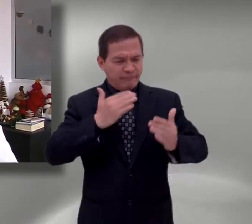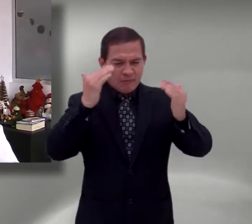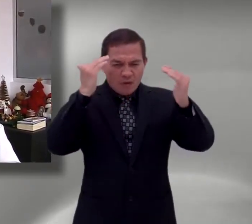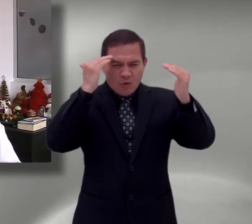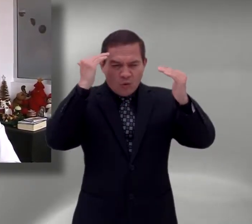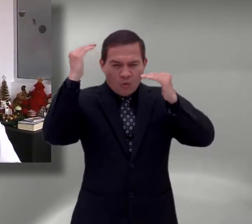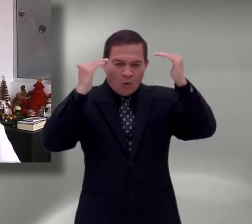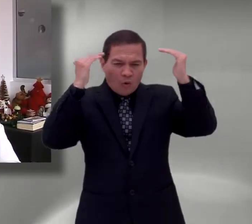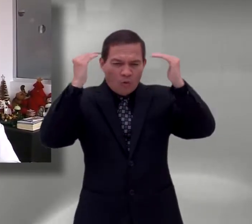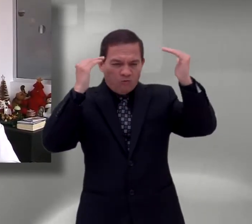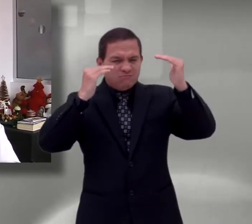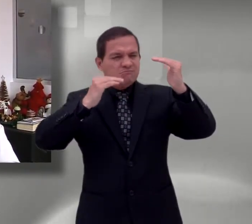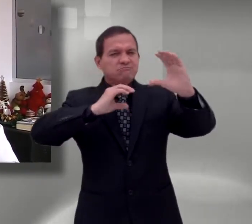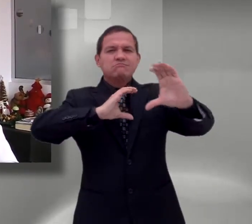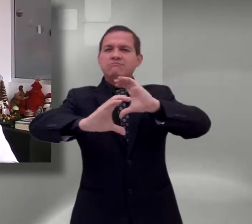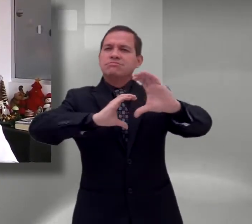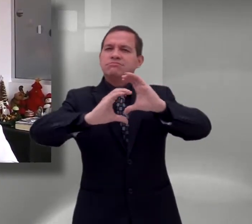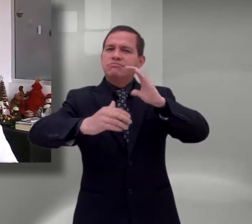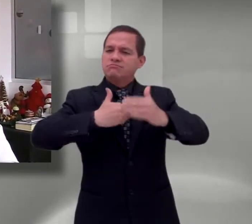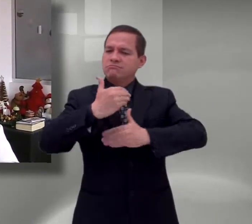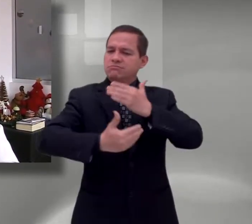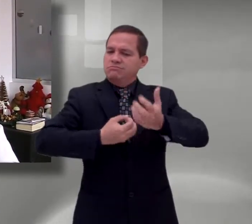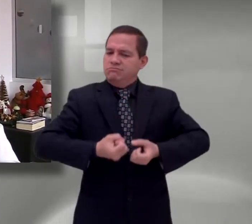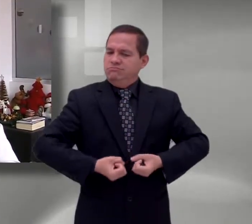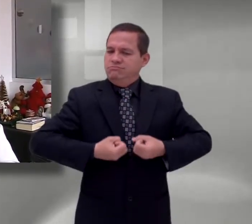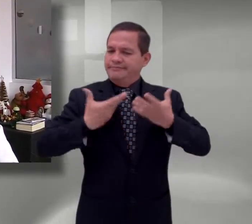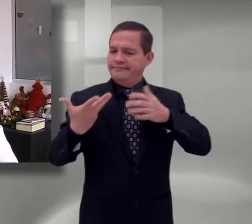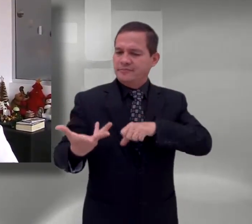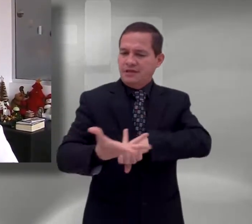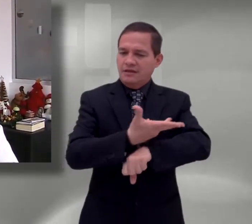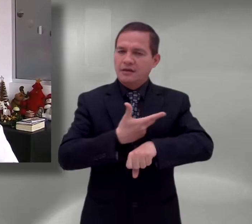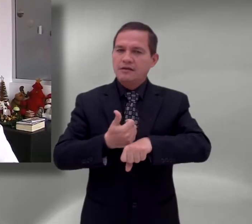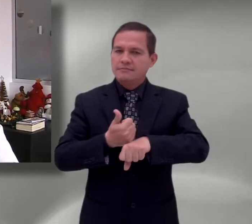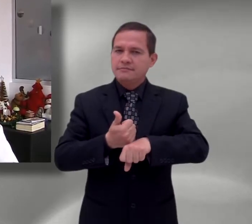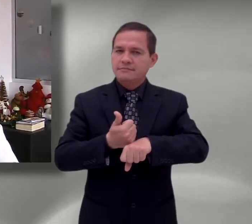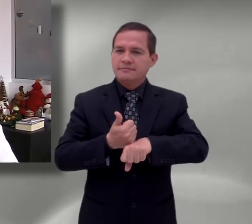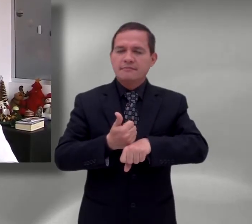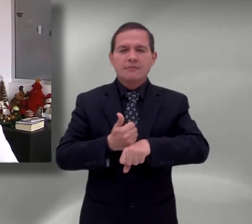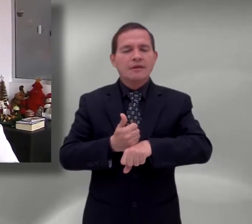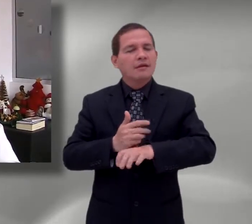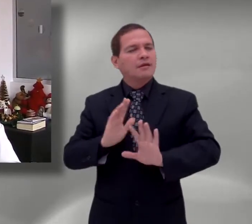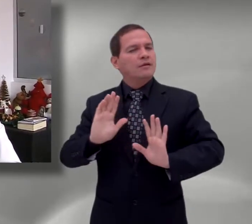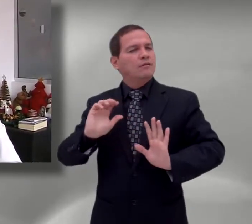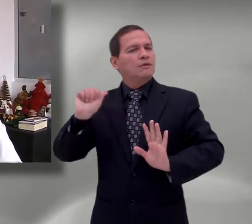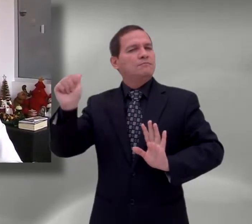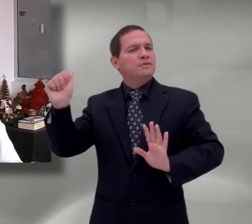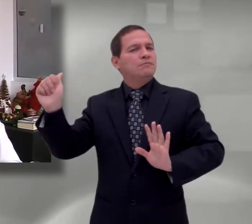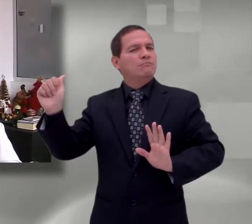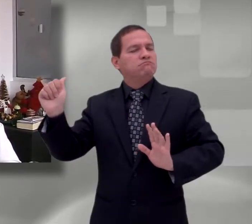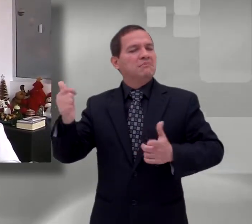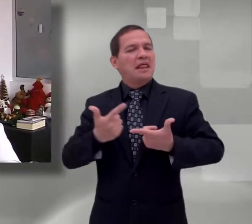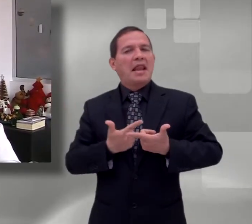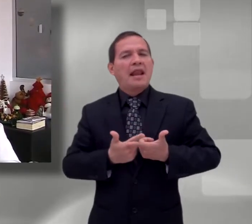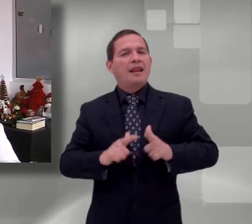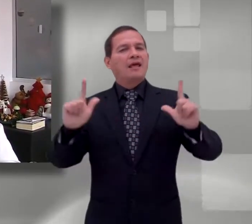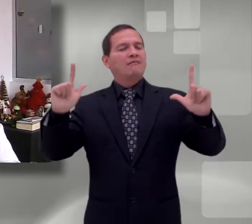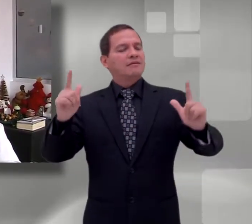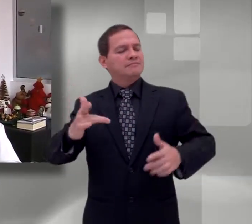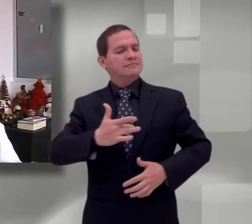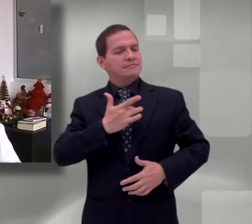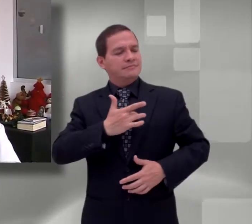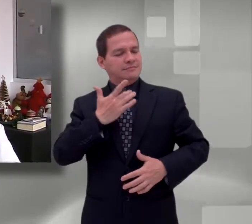competencias comunicativas. Y es allí en donde de manera libre establecen esa